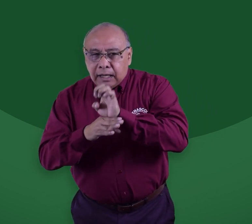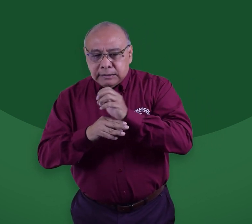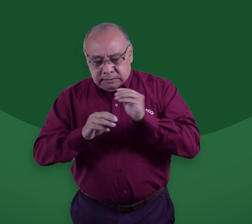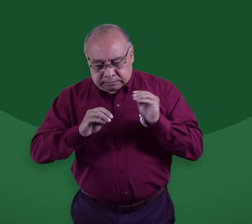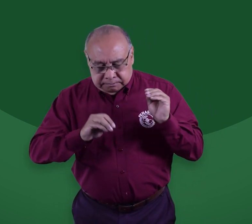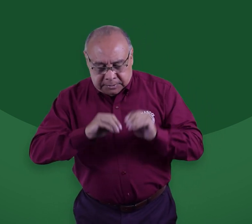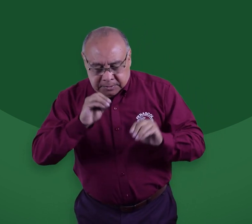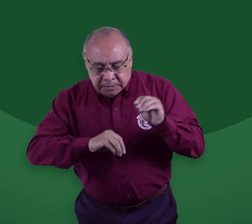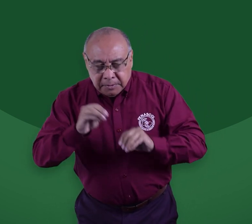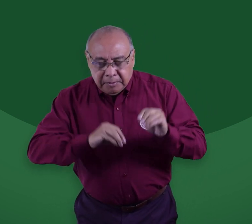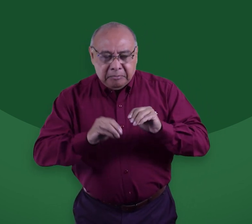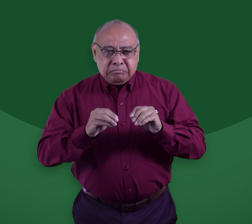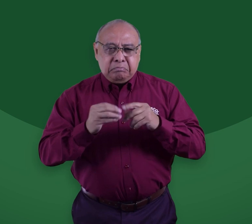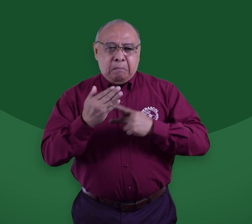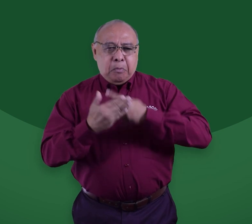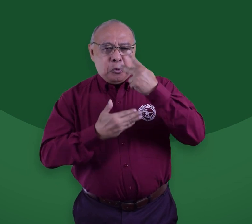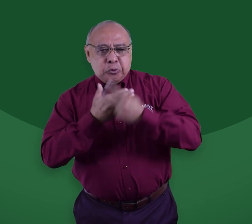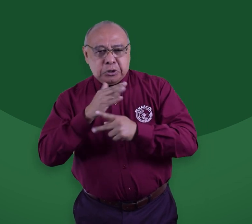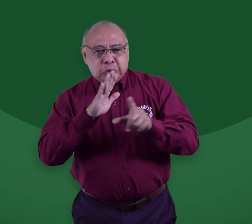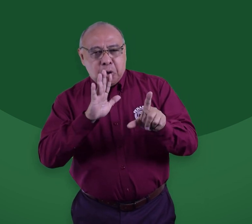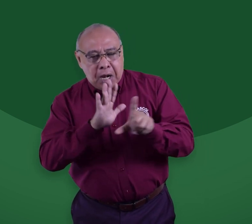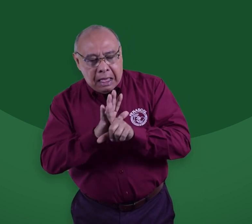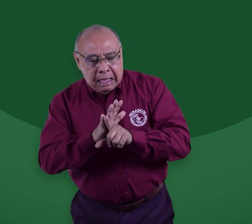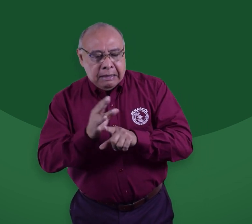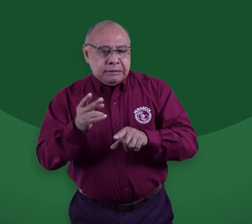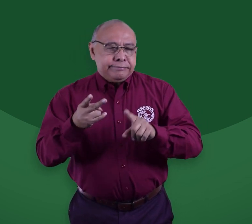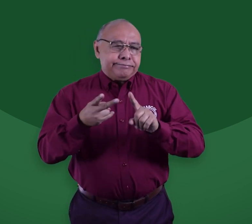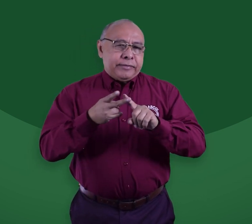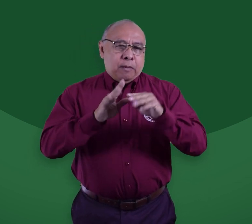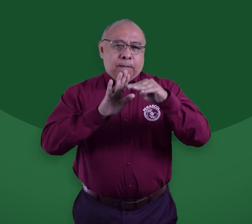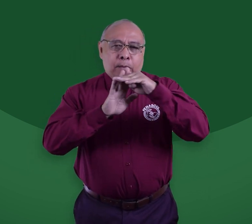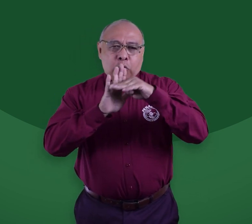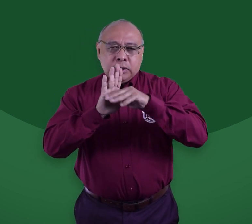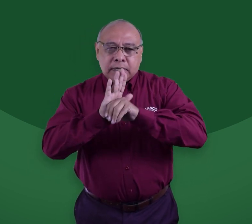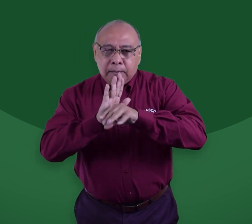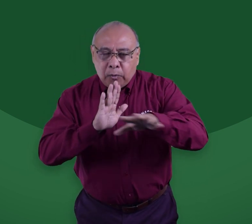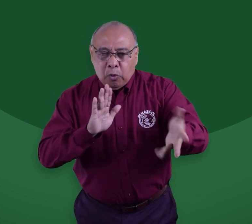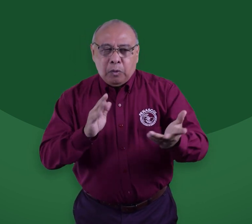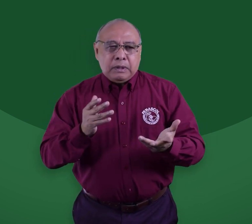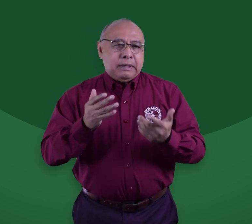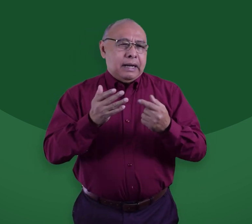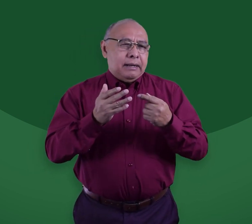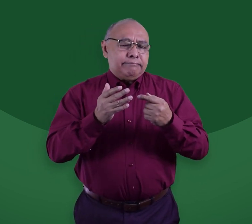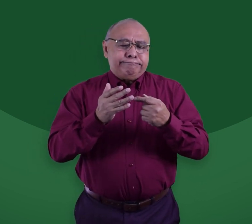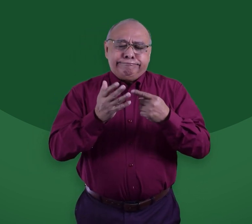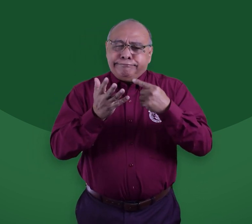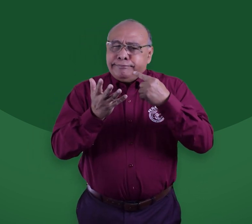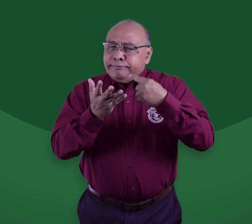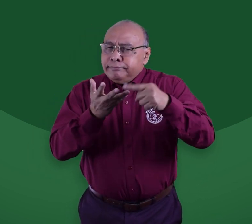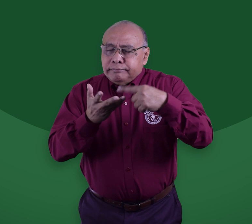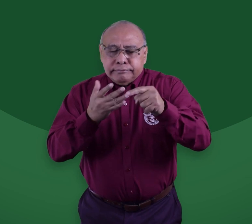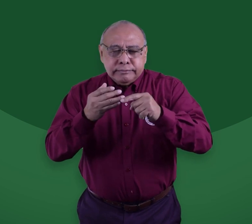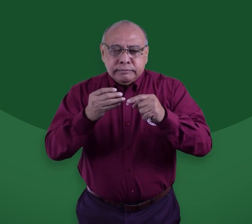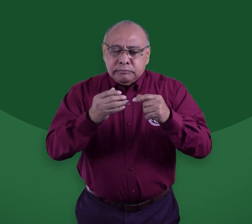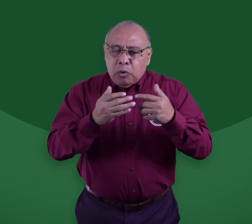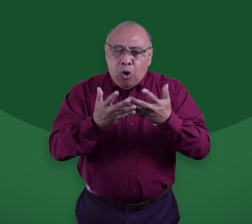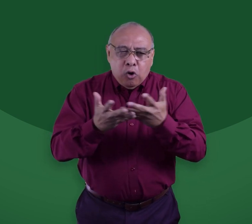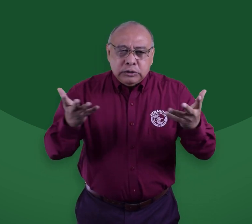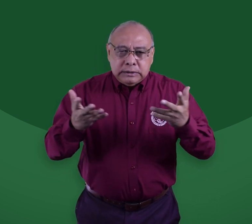pública, entre otros, que tengan que ver con las personas con discapacidad, no se deben